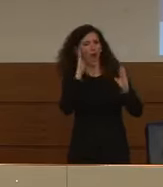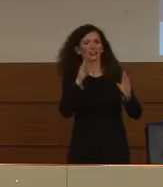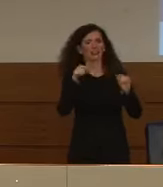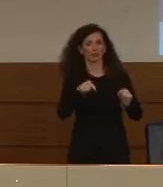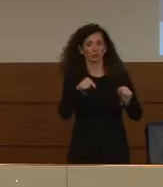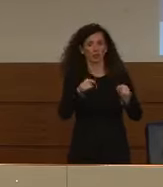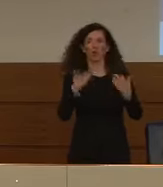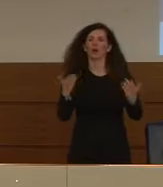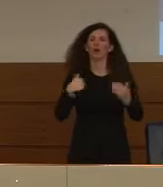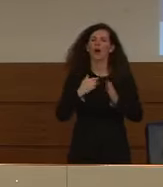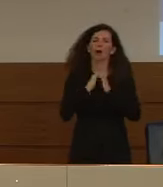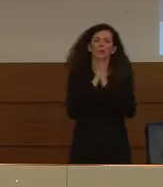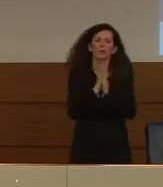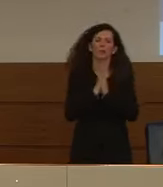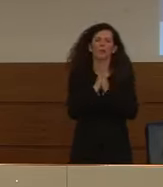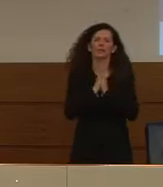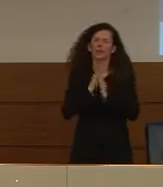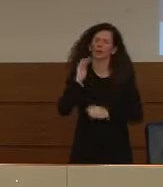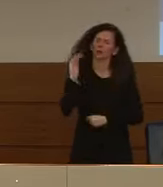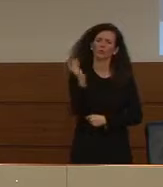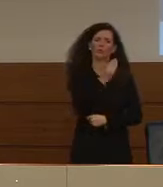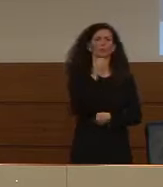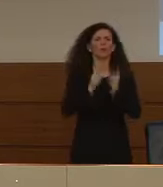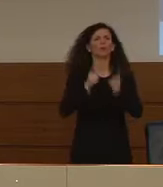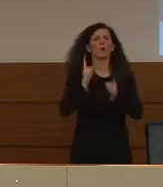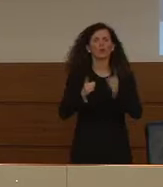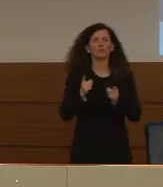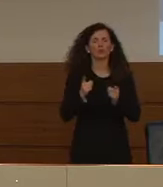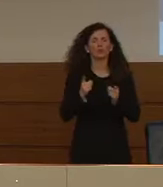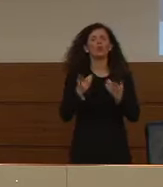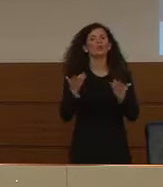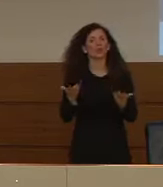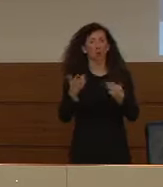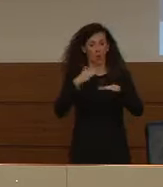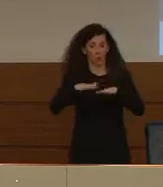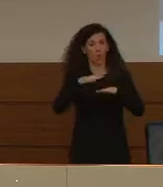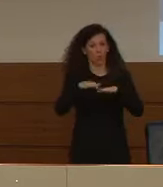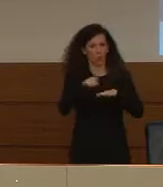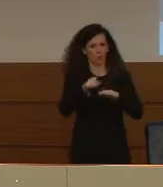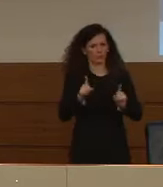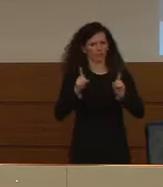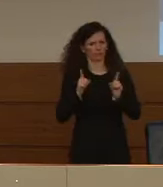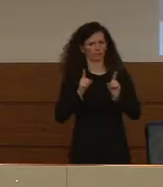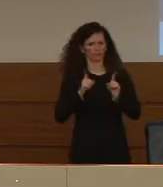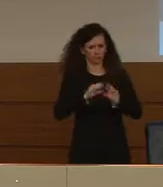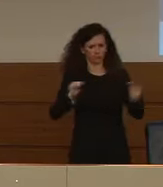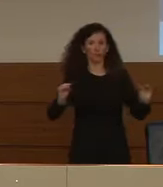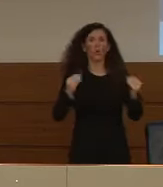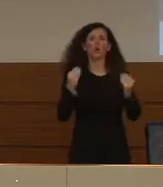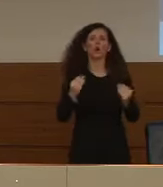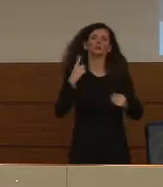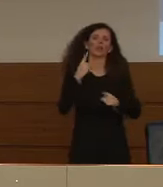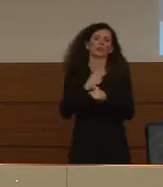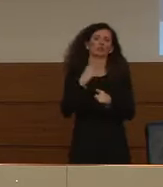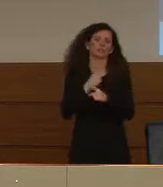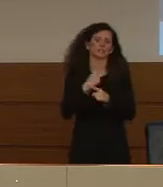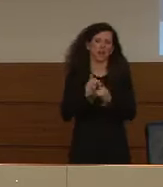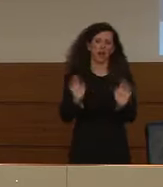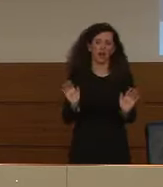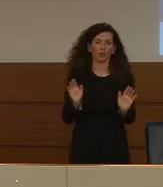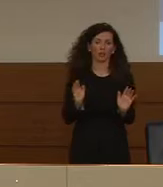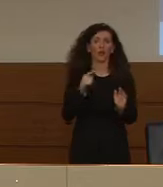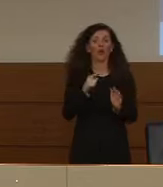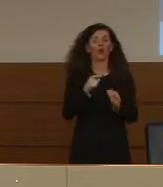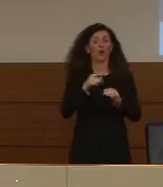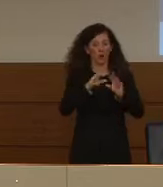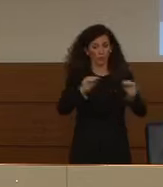quindi la preghiera che viene fatta a tutta la popolazione è quella di usare i presidi quando realmente necessari, perché i presidi vanno